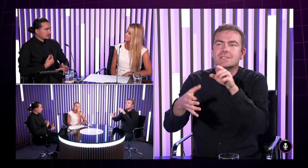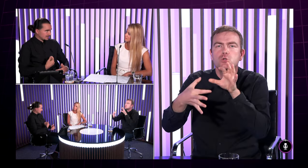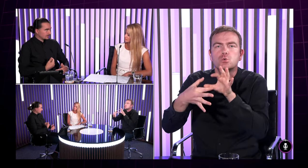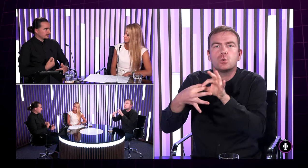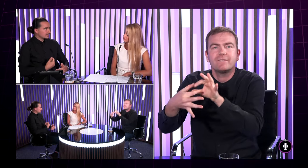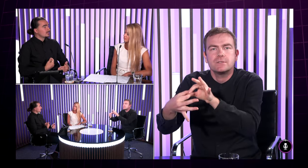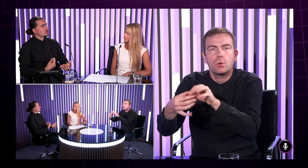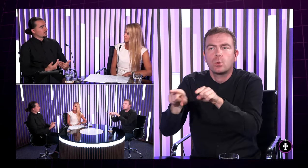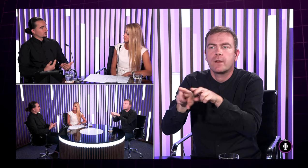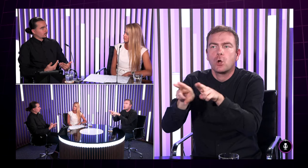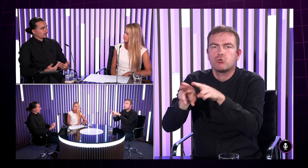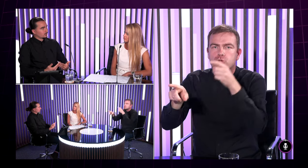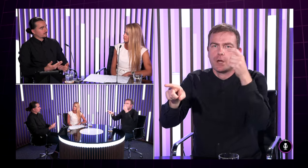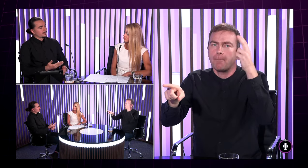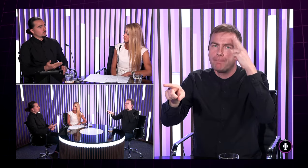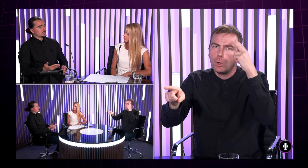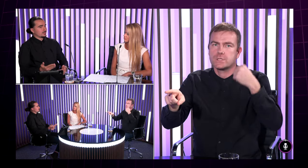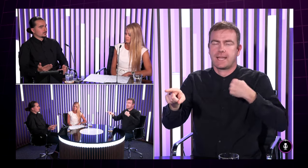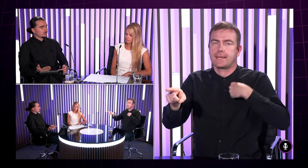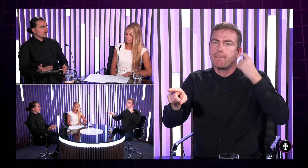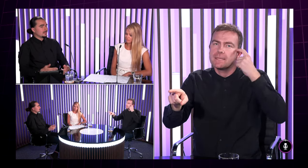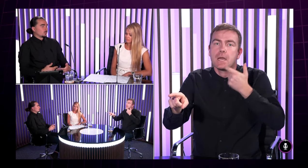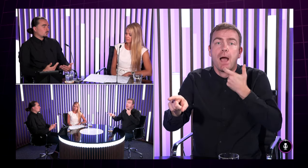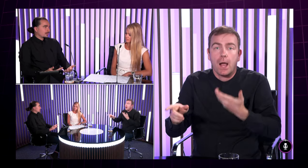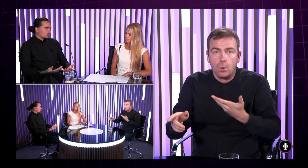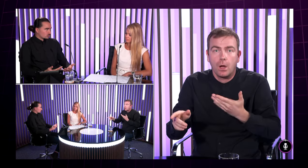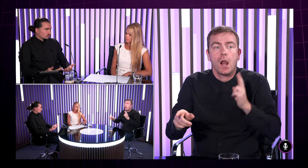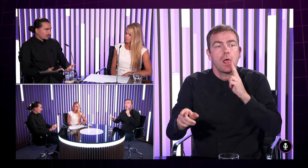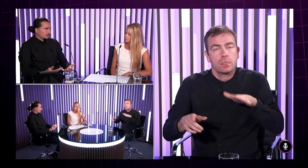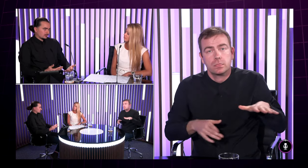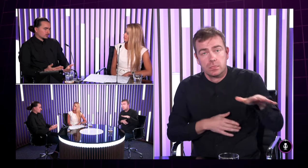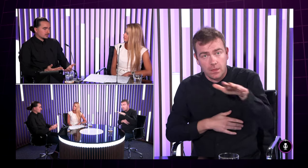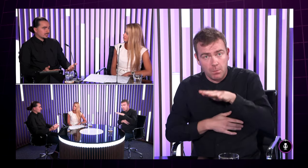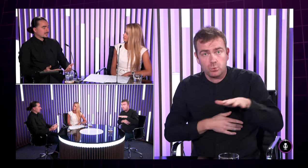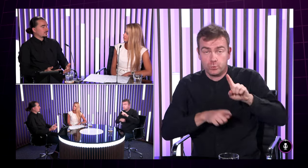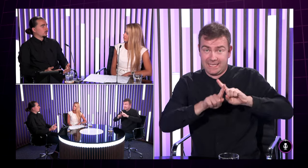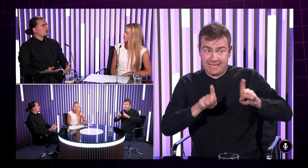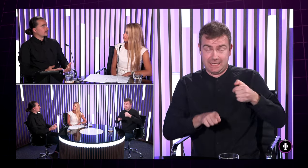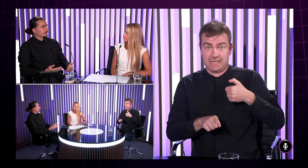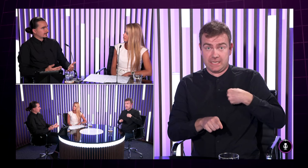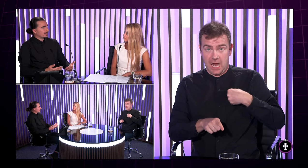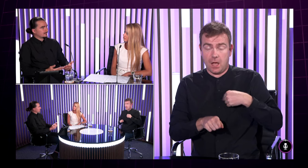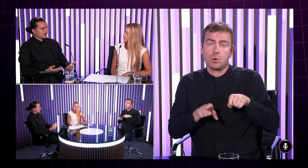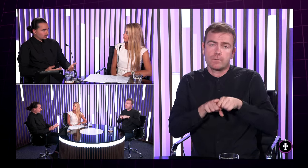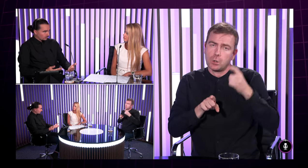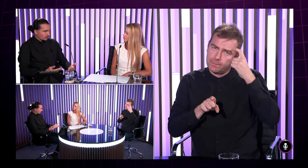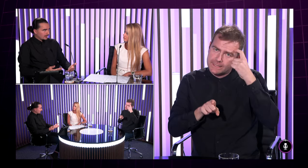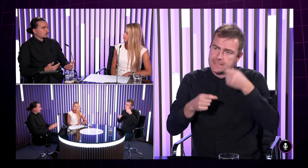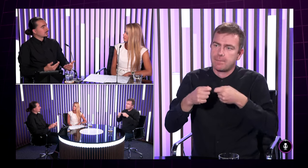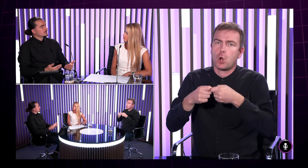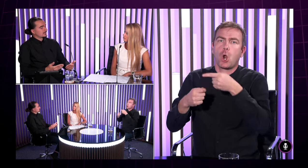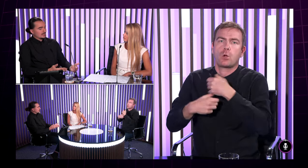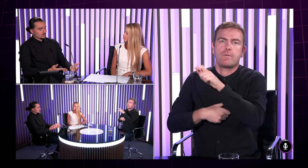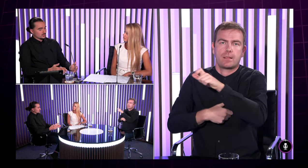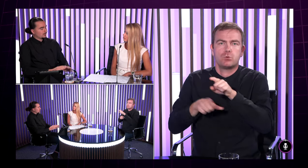ja myslím tie veci čiže tam je to v poriadku len v prípade rôznych nepočujúcich uprednostňujem a to si myslím že asi aj moji kolegovia ten videohovor